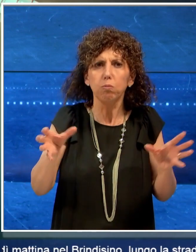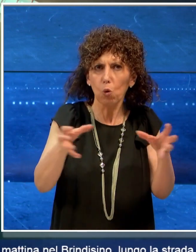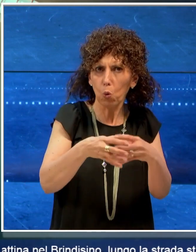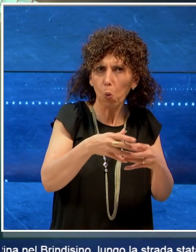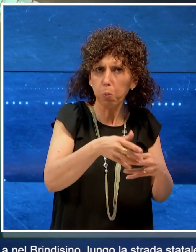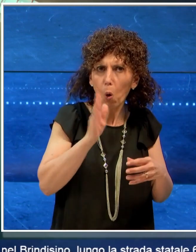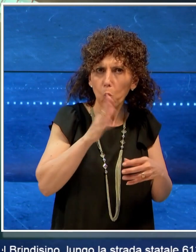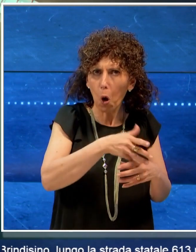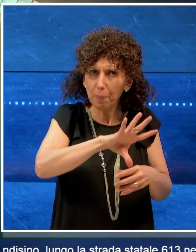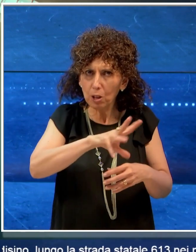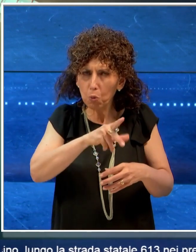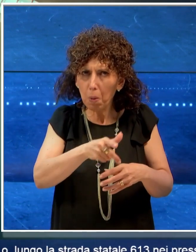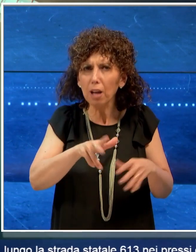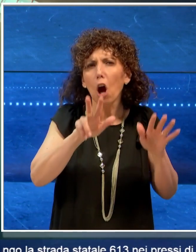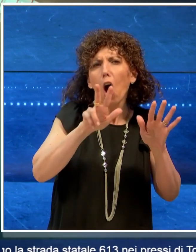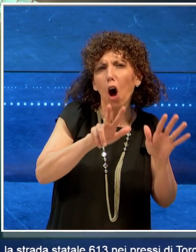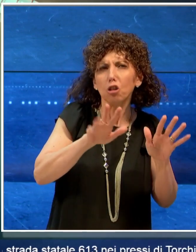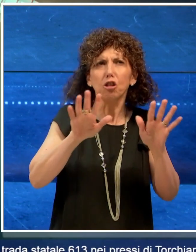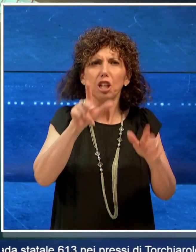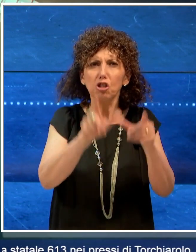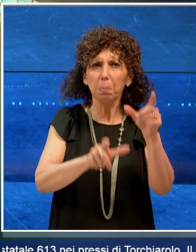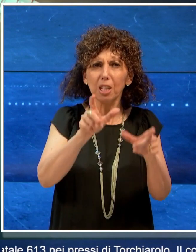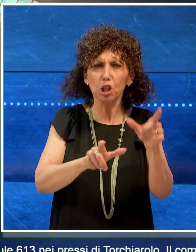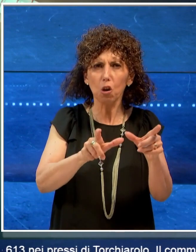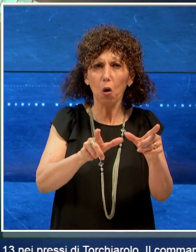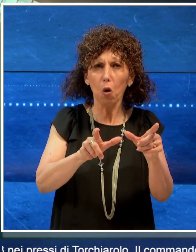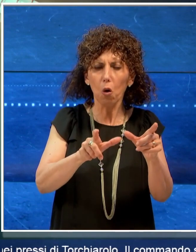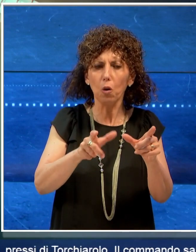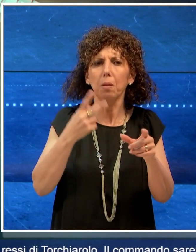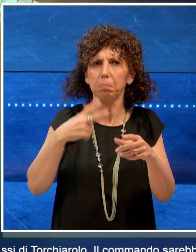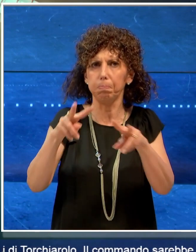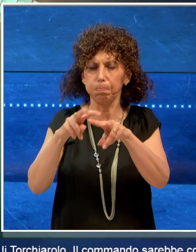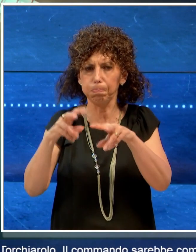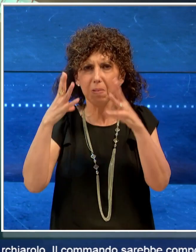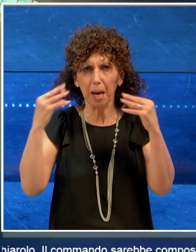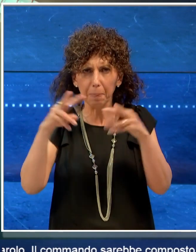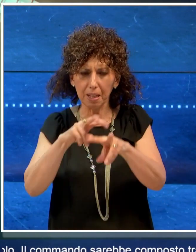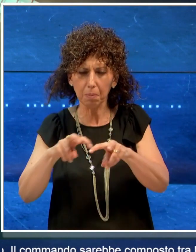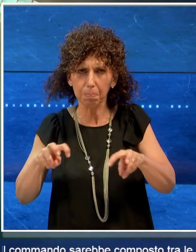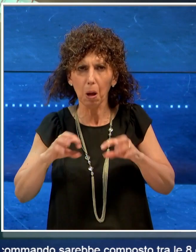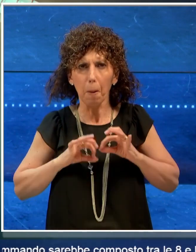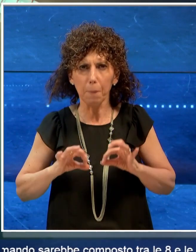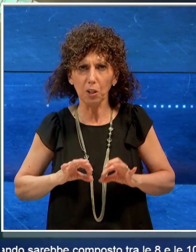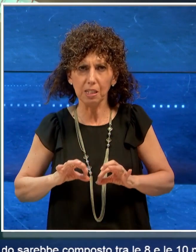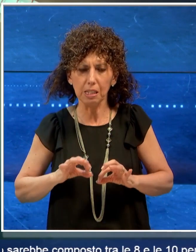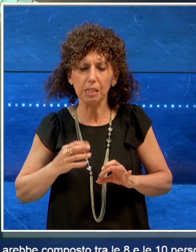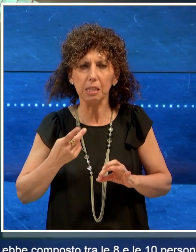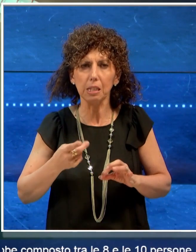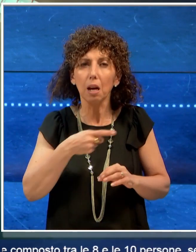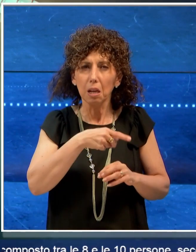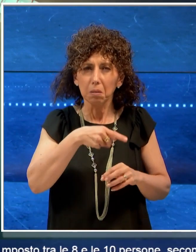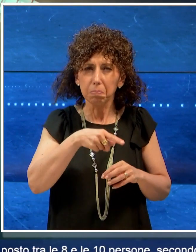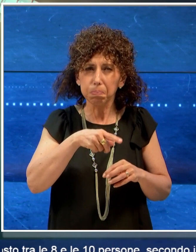composto tra le 8 e 10 persone, secondo i primi riscontri di carabinieri e polizia. I